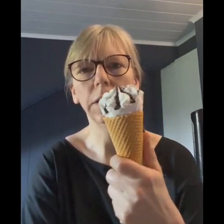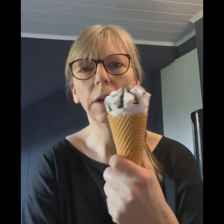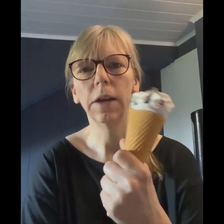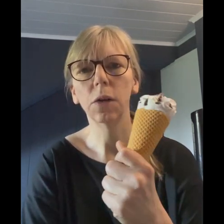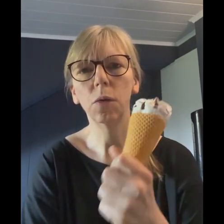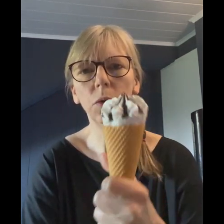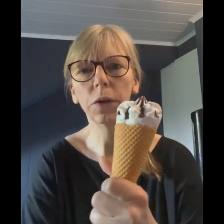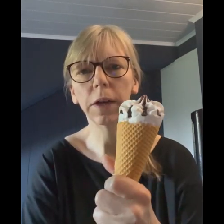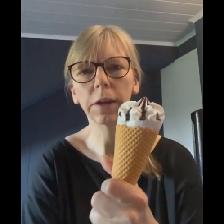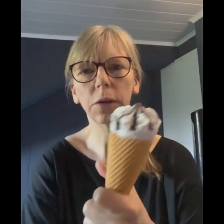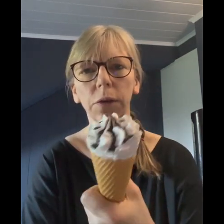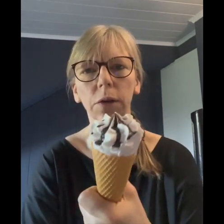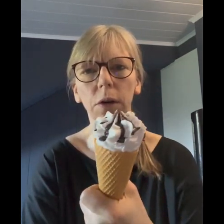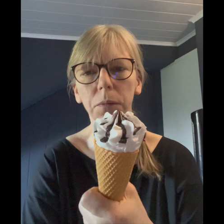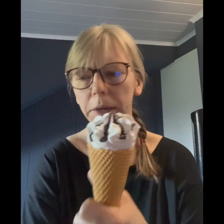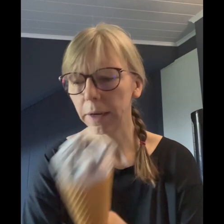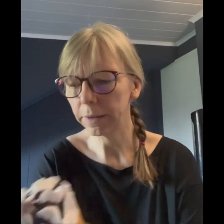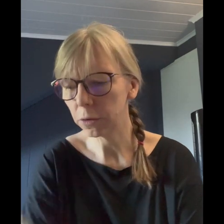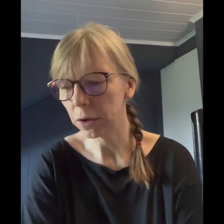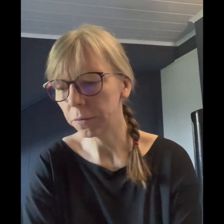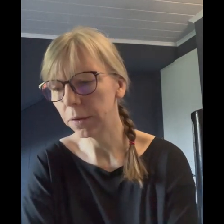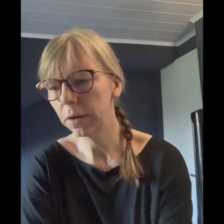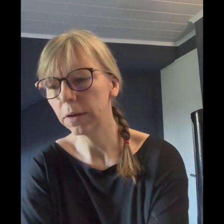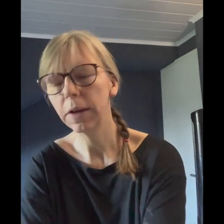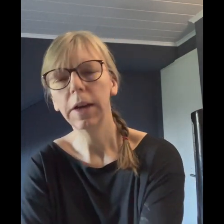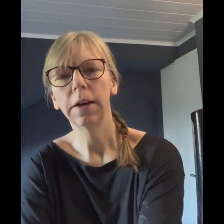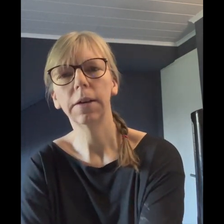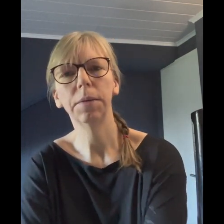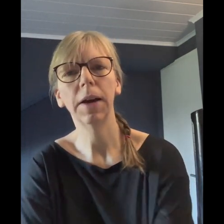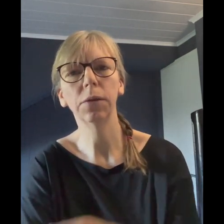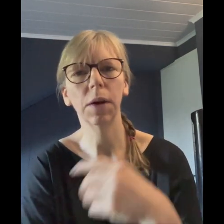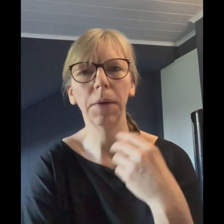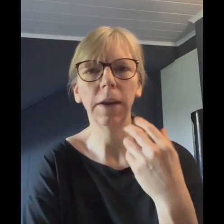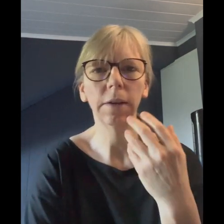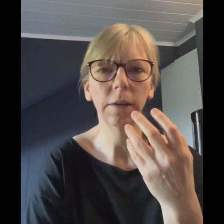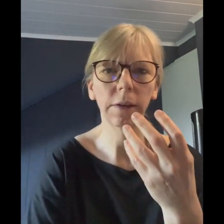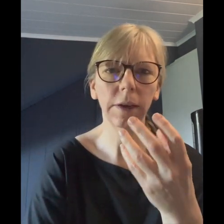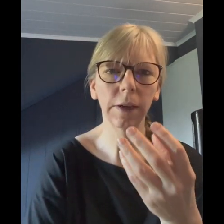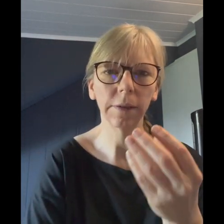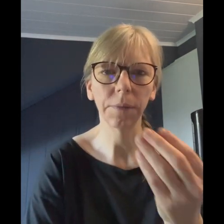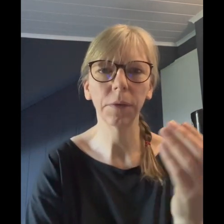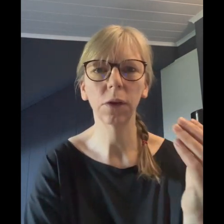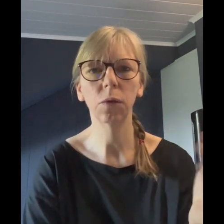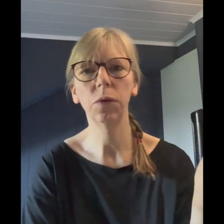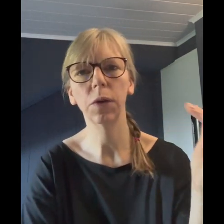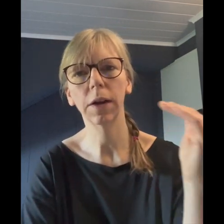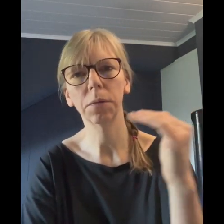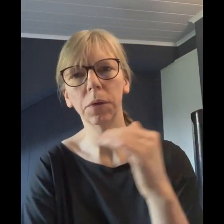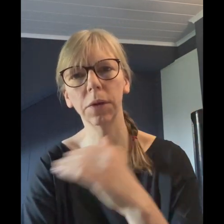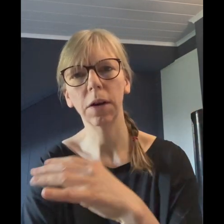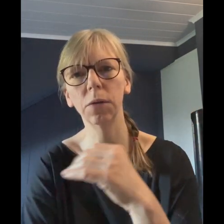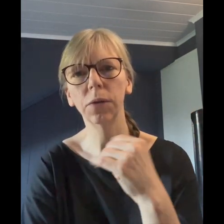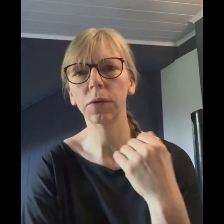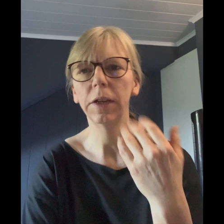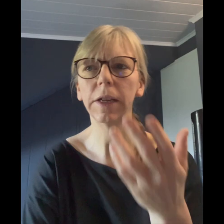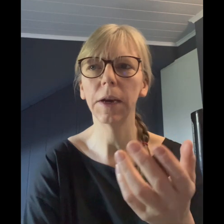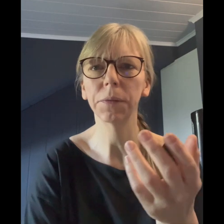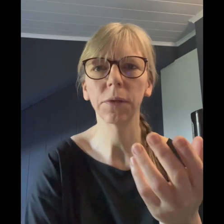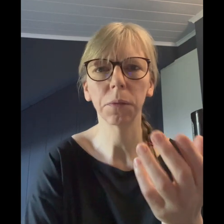Kohlenhydratreduzierung auch mit Eis stattfindet. Also am Ende, die gesamten Kohlenhydrate müssen raus. Kicheräpsen zum